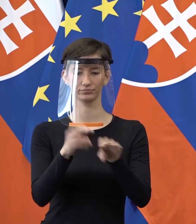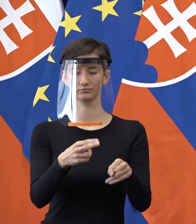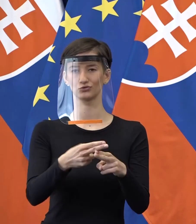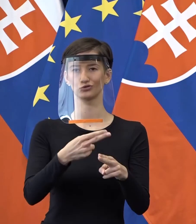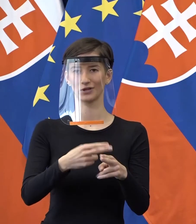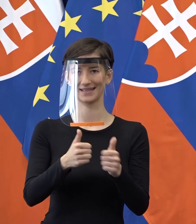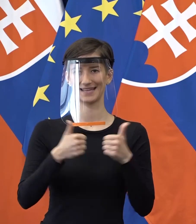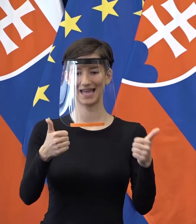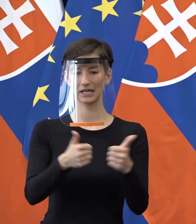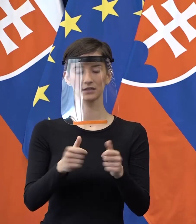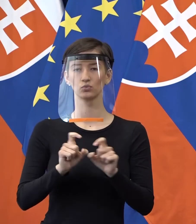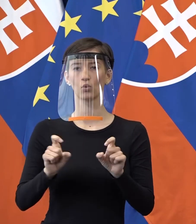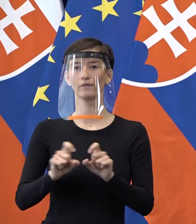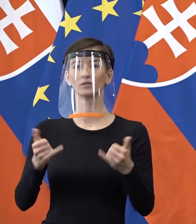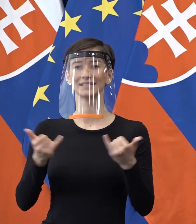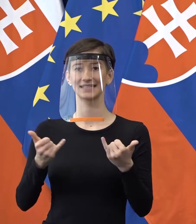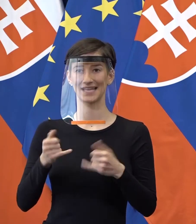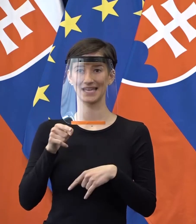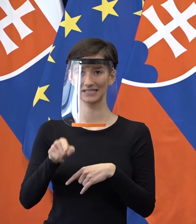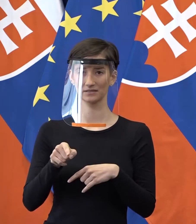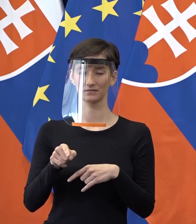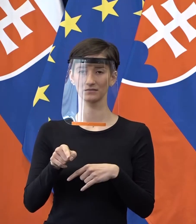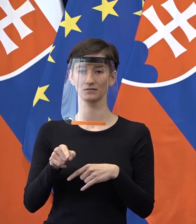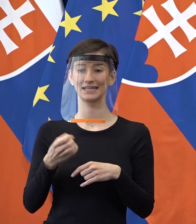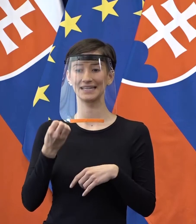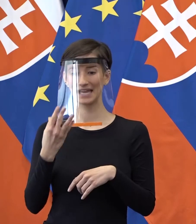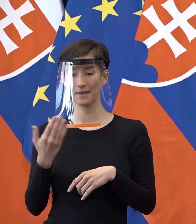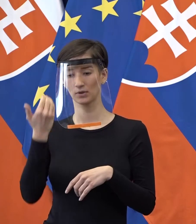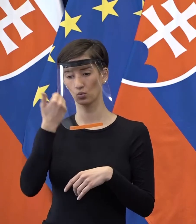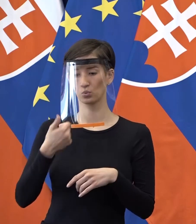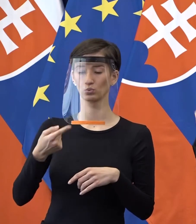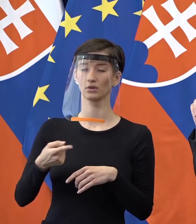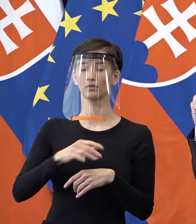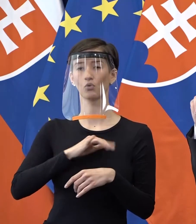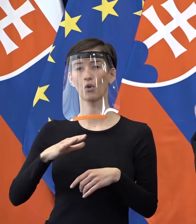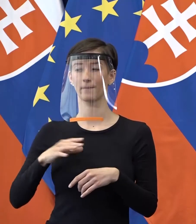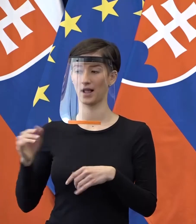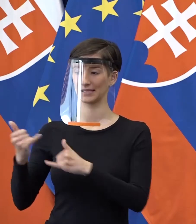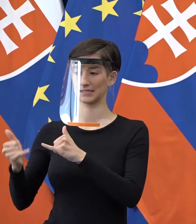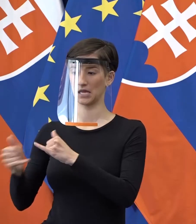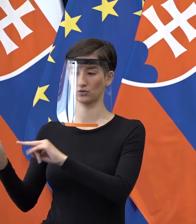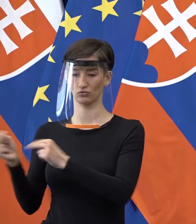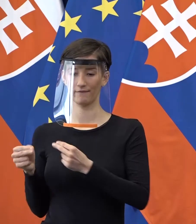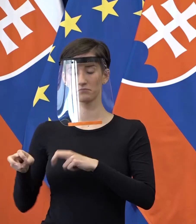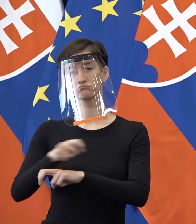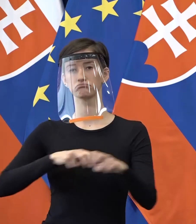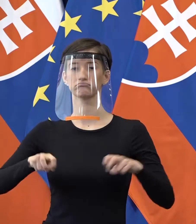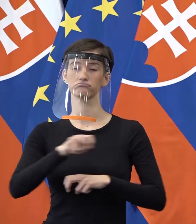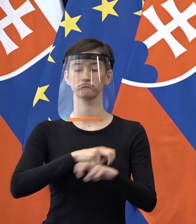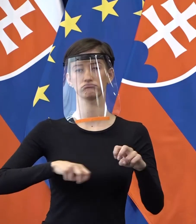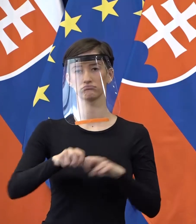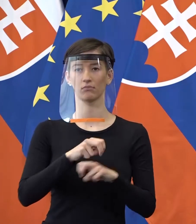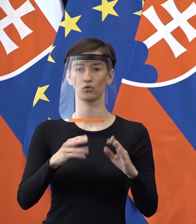pacientov, dnes pozitívne testovaných, by dnes po Slovensku sa slobodne pohybovali a mali by to akože prikázané, nech sú v domácej